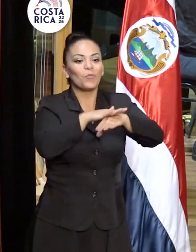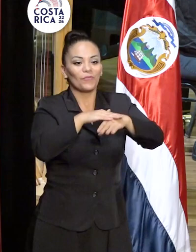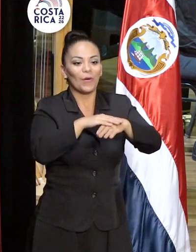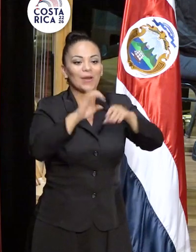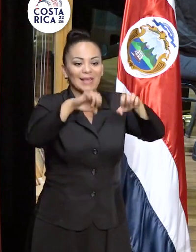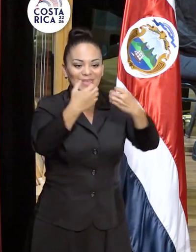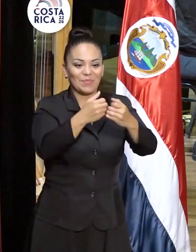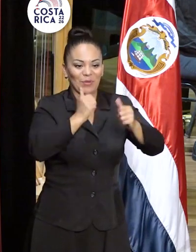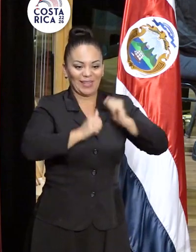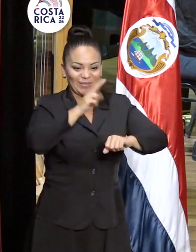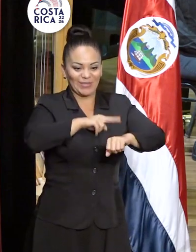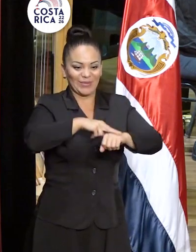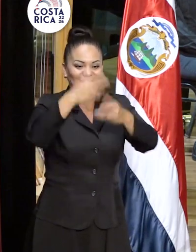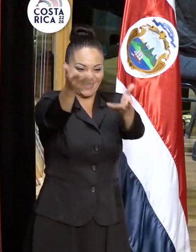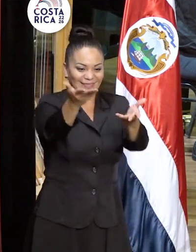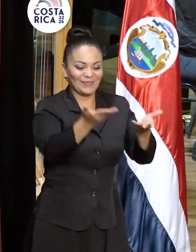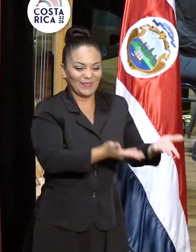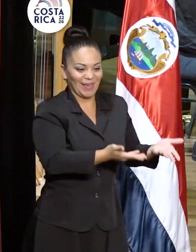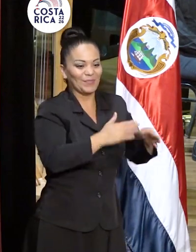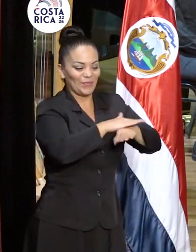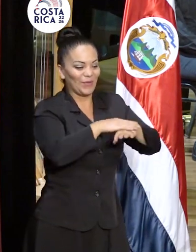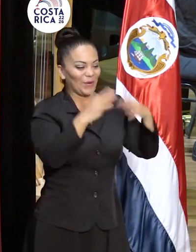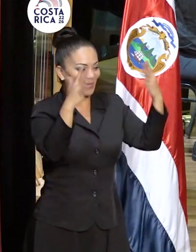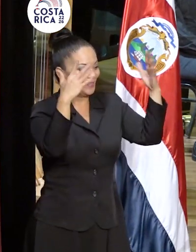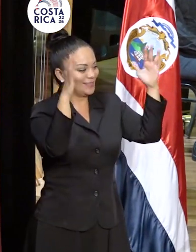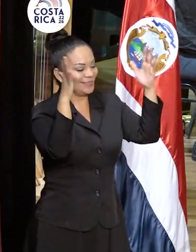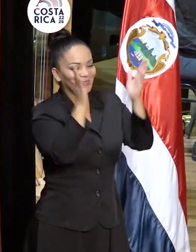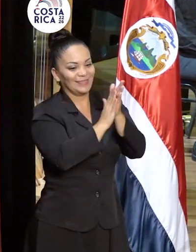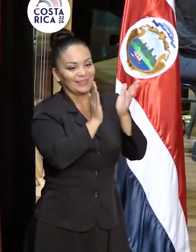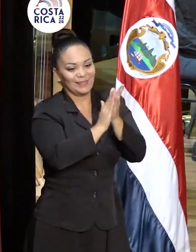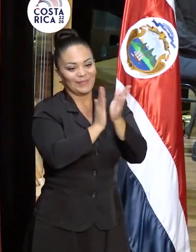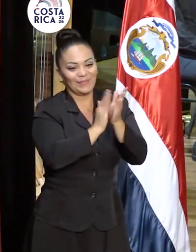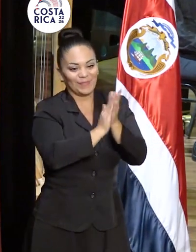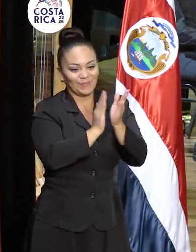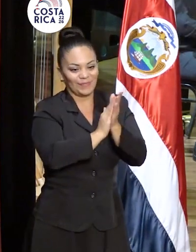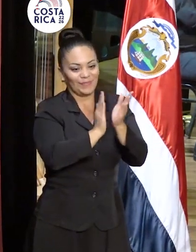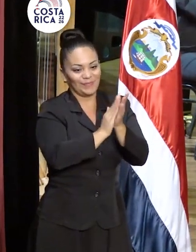equipo del Teatro Nacional, vengan. Gracias.